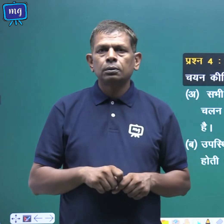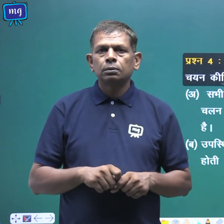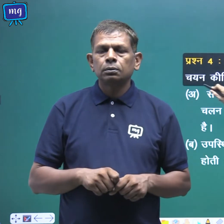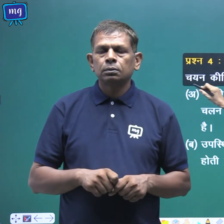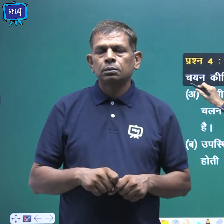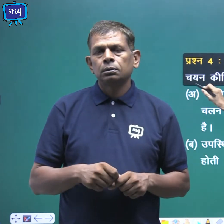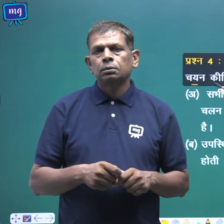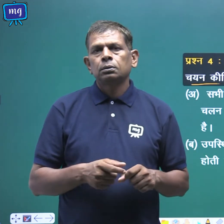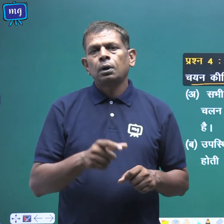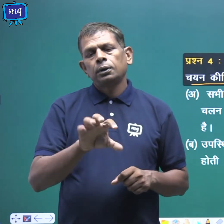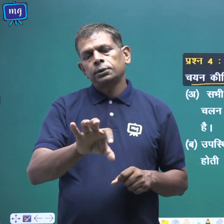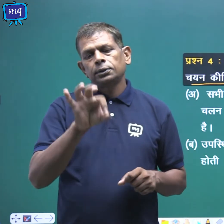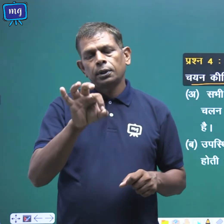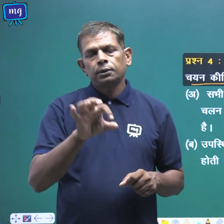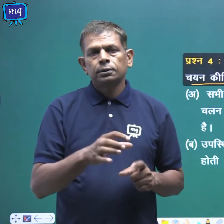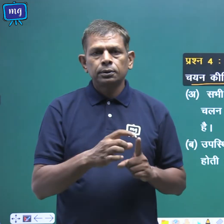चैन कीजिए